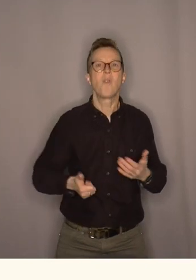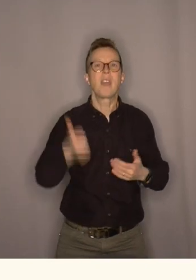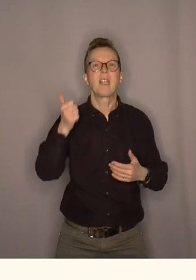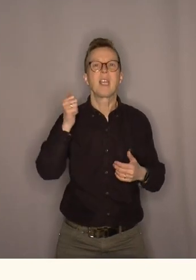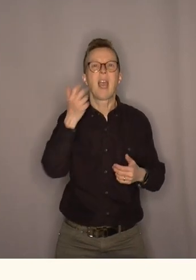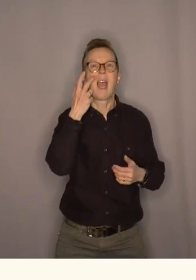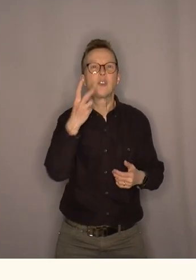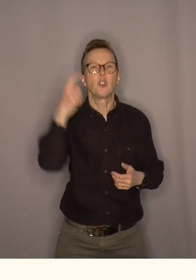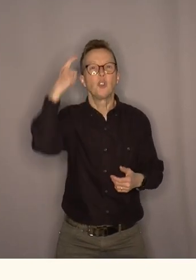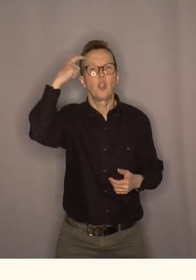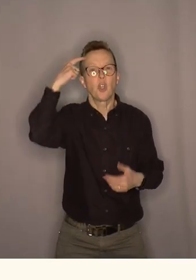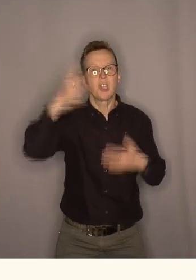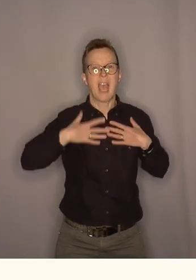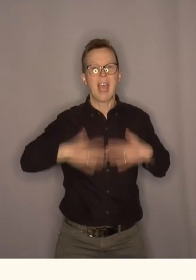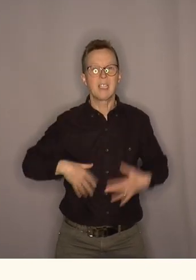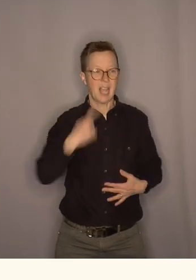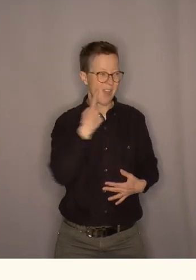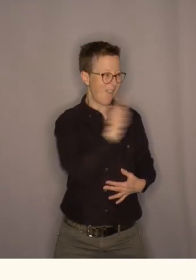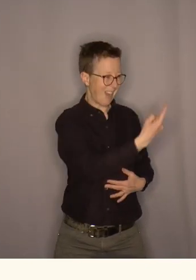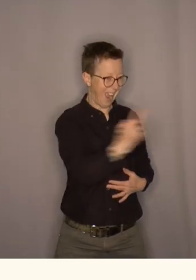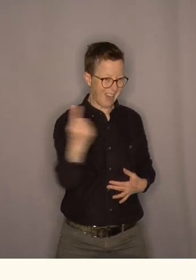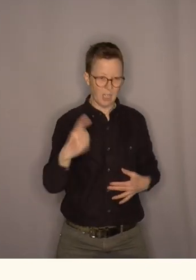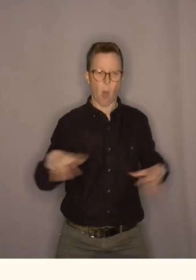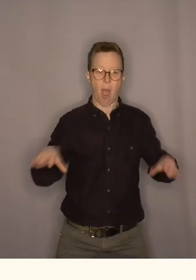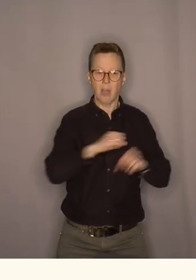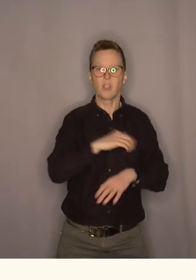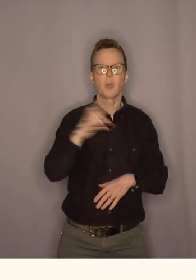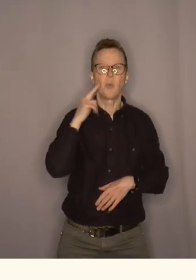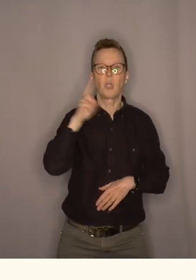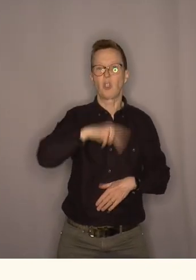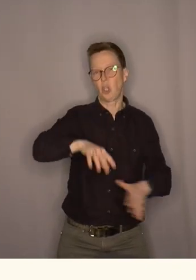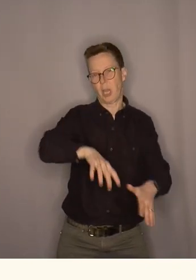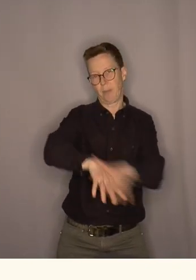psykiske helsen til hver enkelt av oss og til alle som bor i Norge